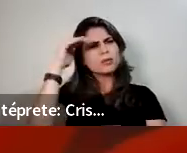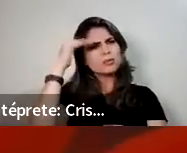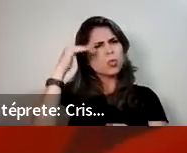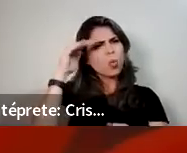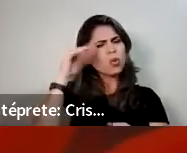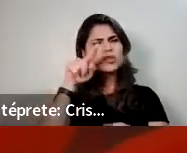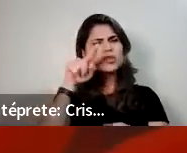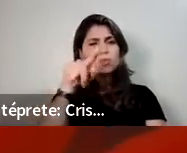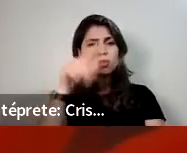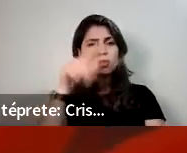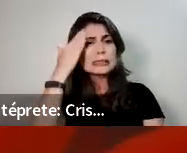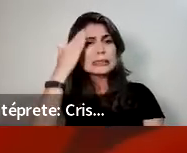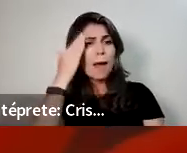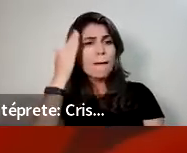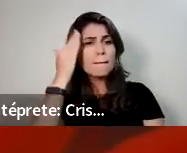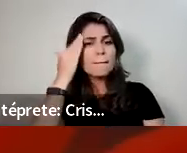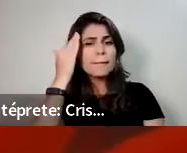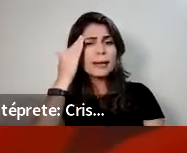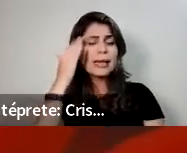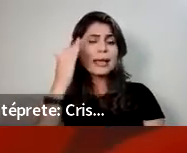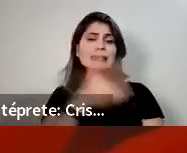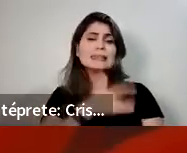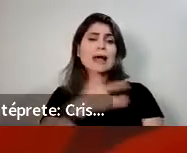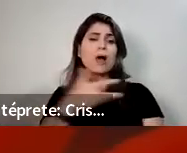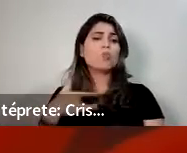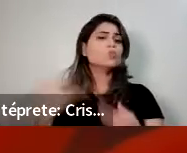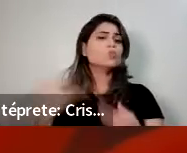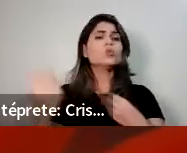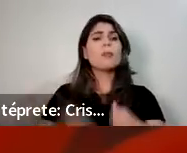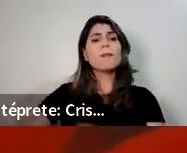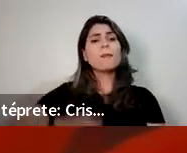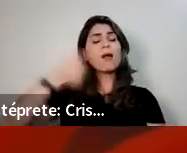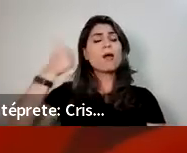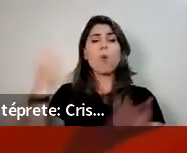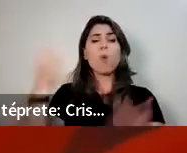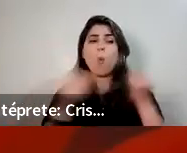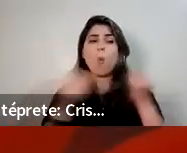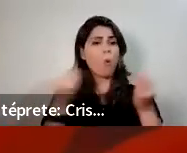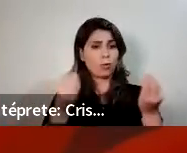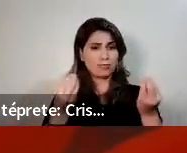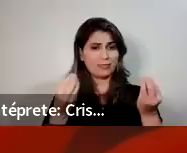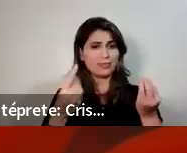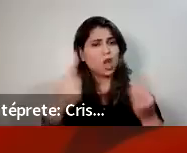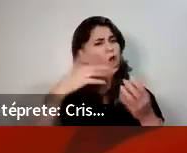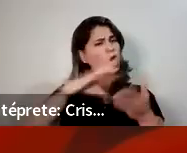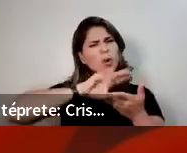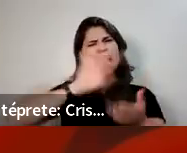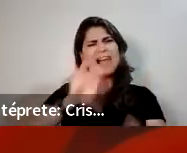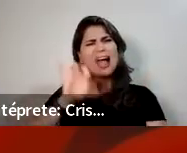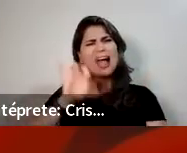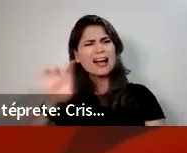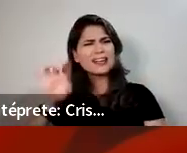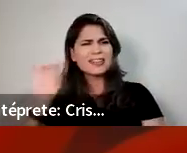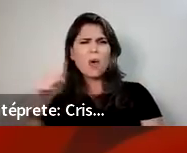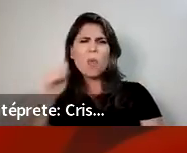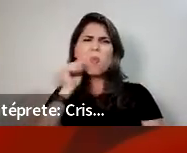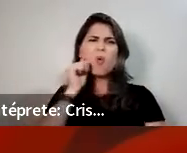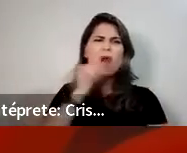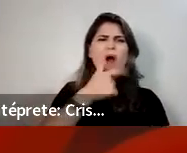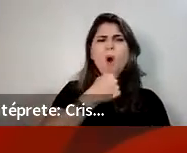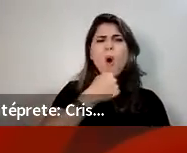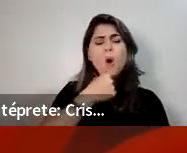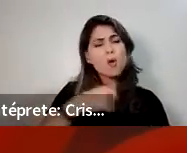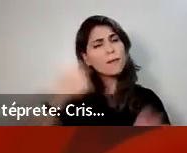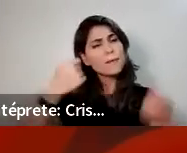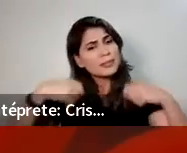a qualidade de vida, ela tem que ser uma preocupação constante de área nossa. Eu não preciso perder a saúde